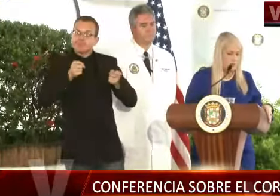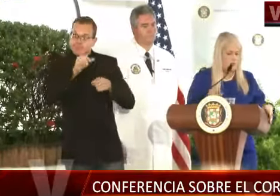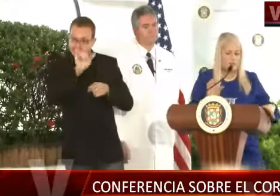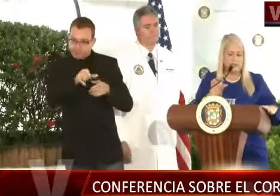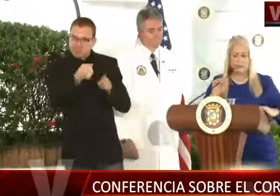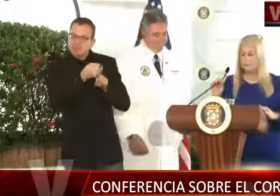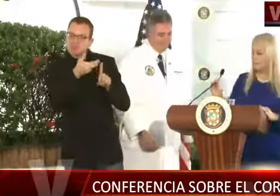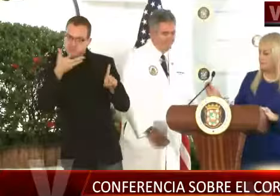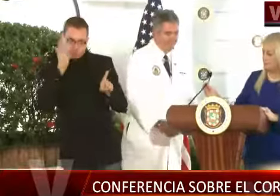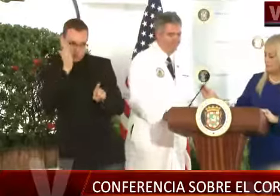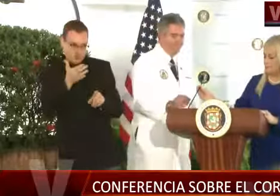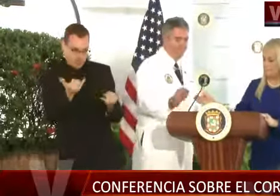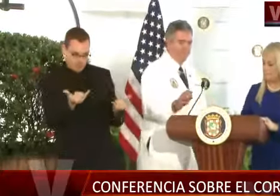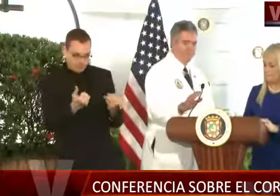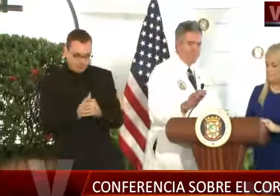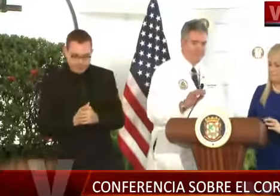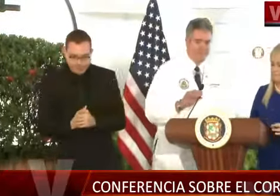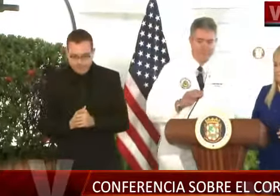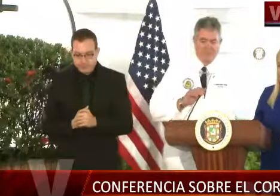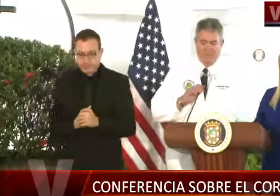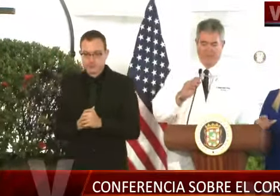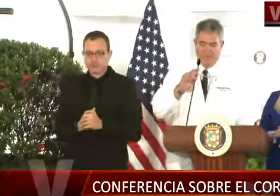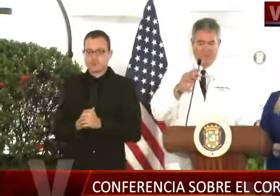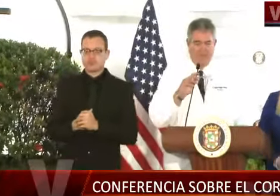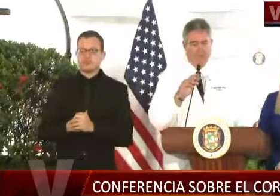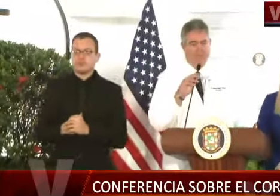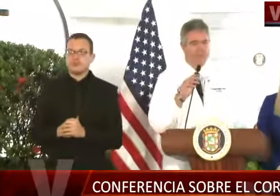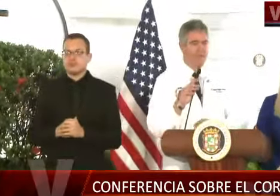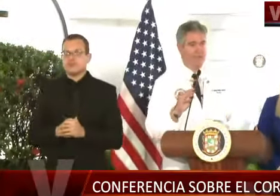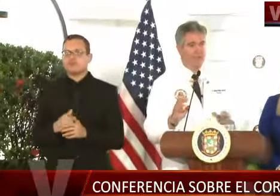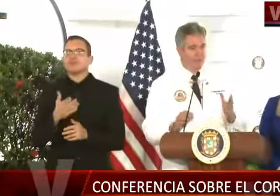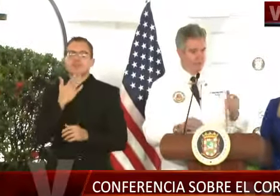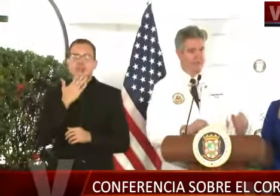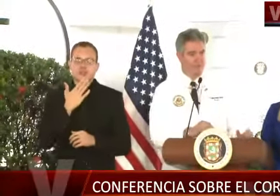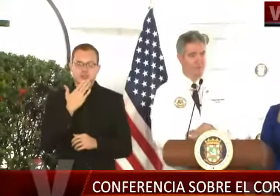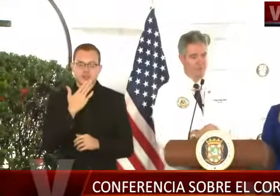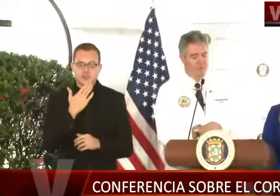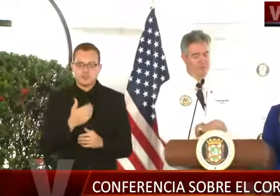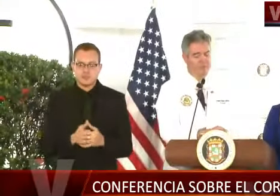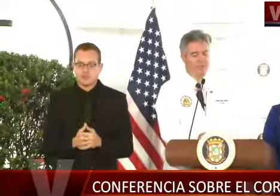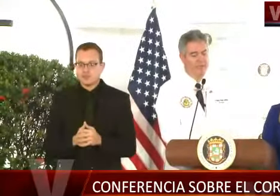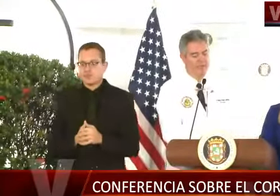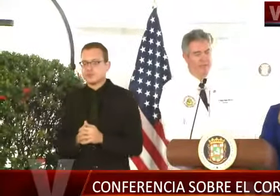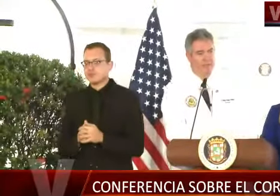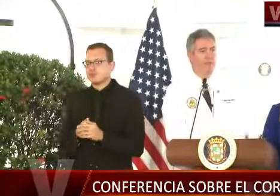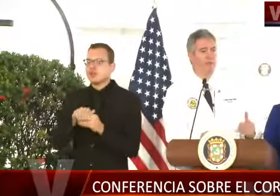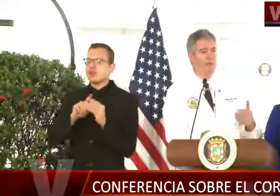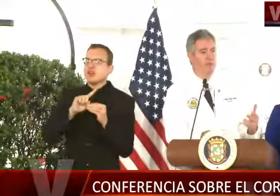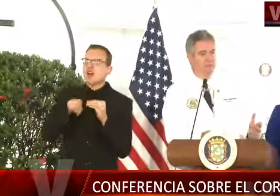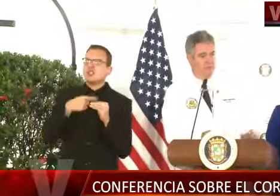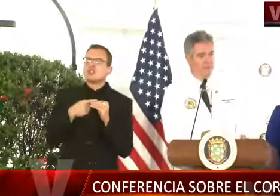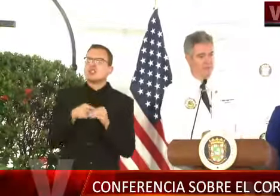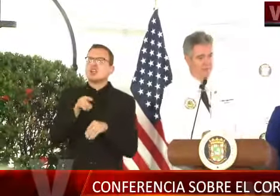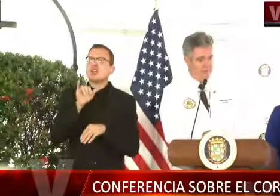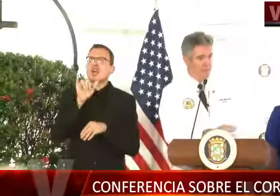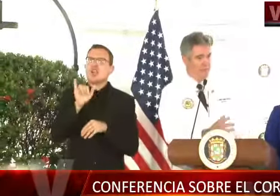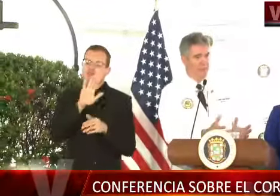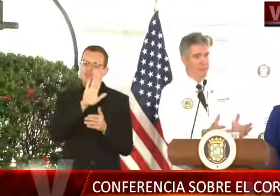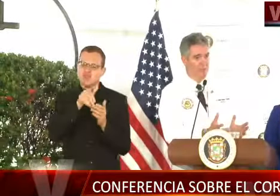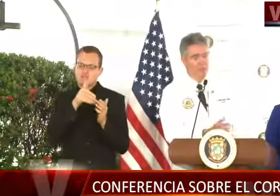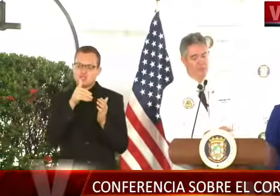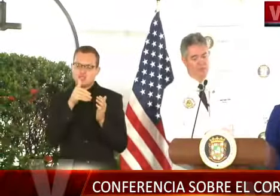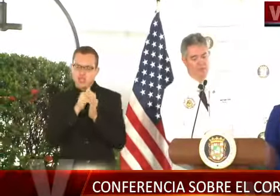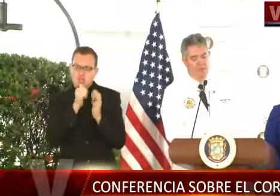información más entera. Gracias. En relación al Centro Comprensivo de Cáncer, hemos estado visitando